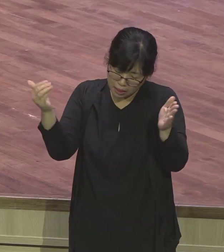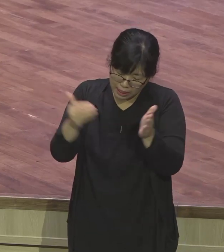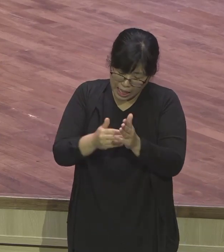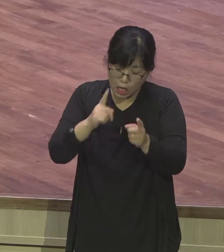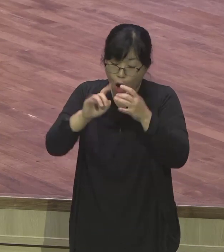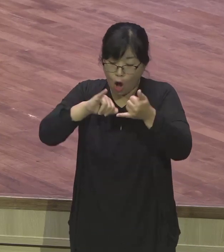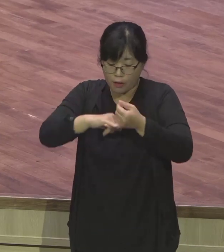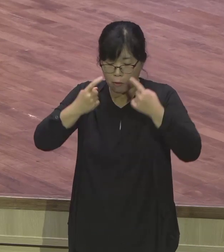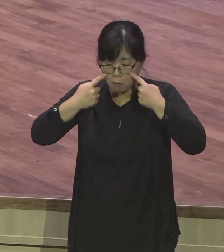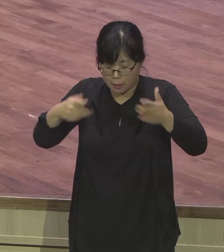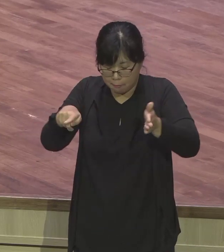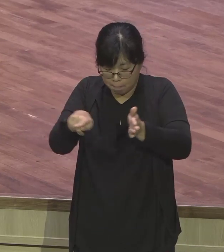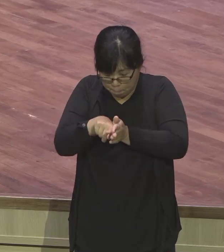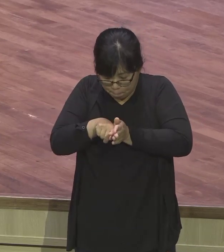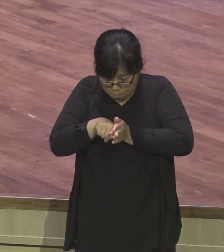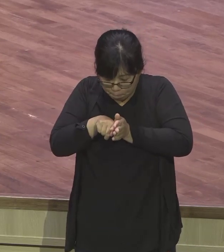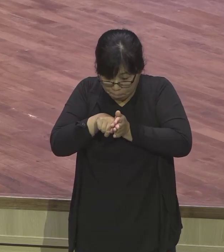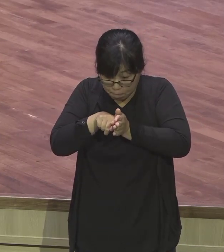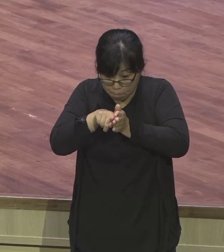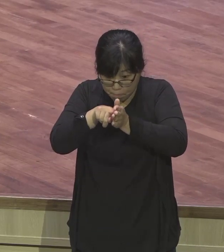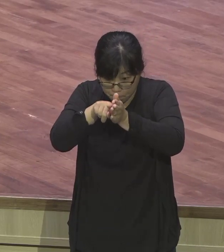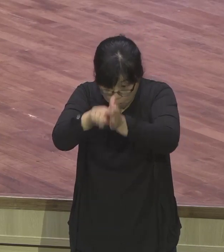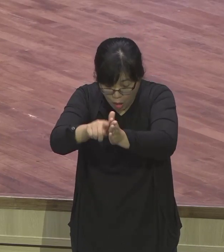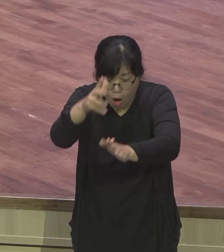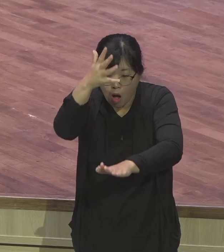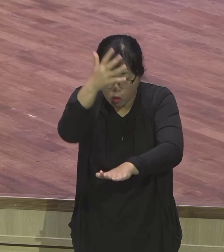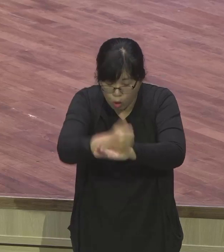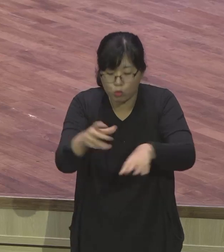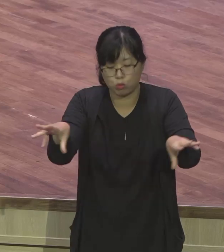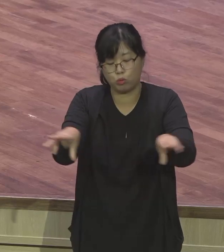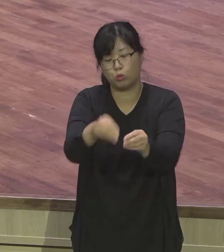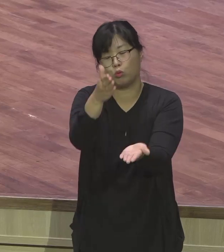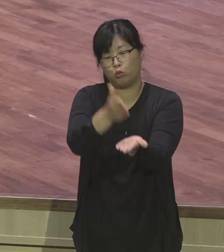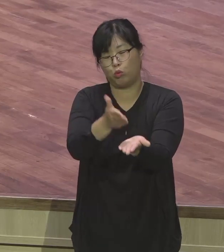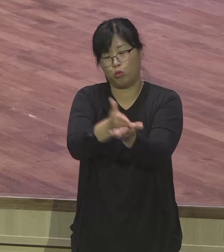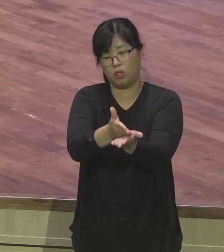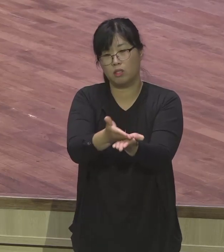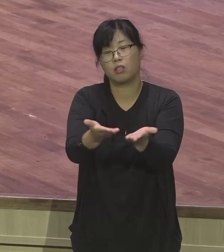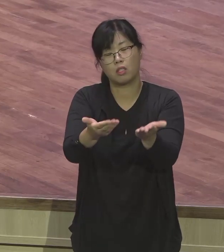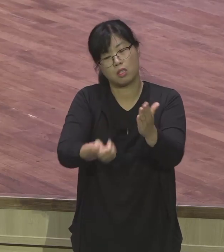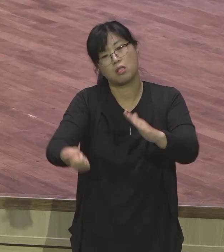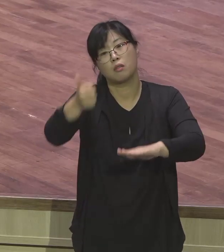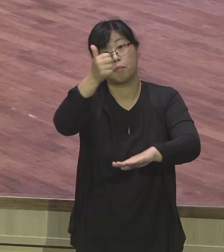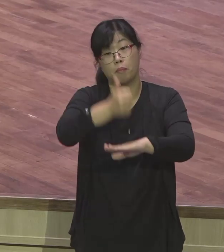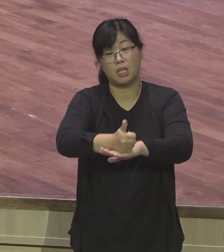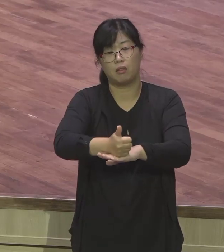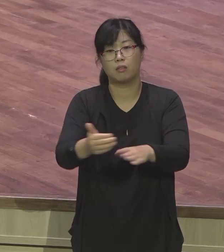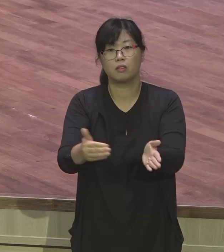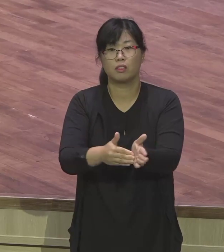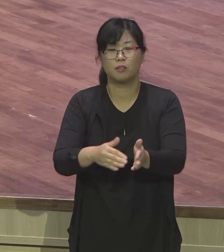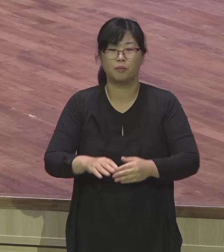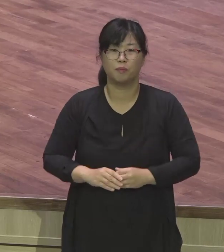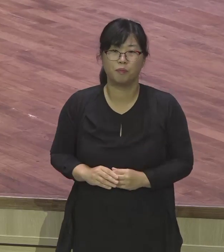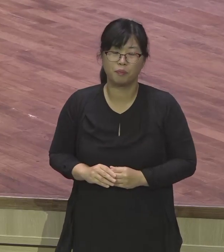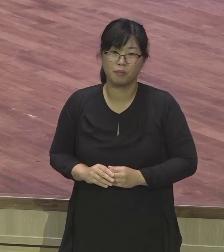이런 삶을 가리켜서 고난과 고통과 실패와 아픔과 질병과 여러